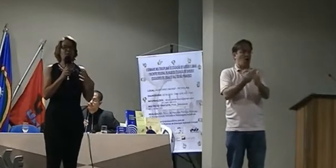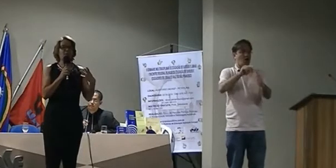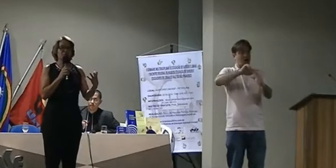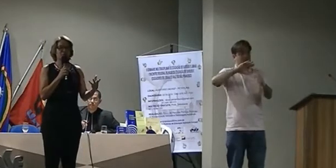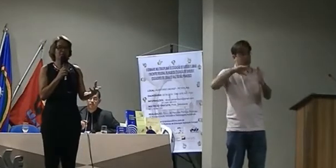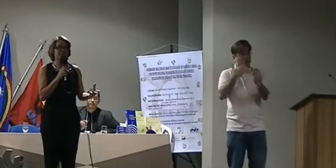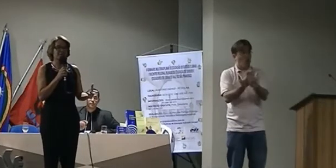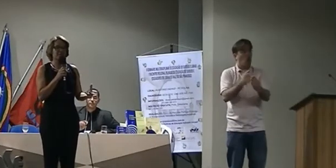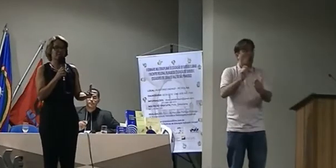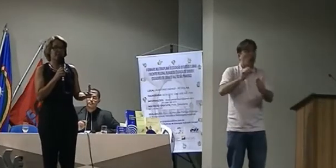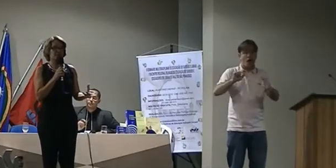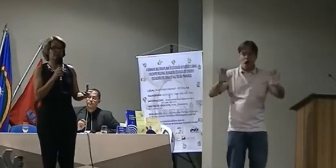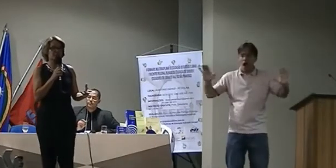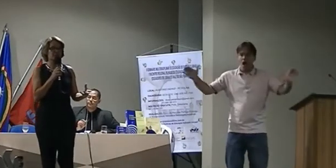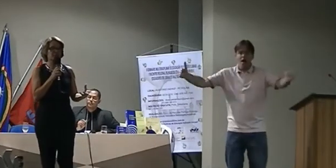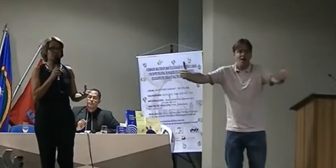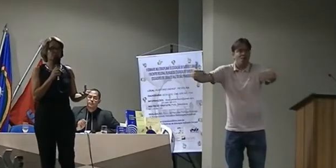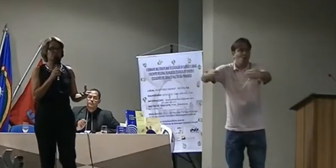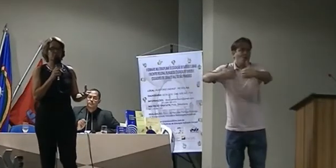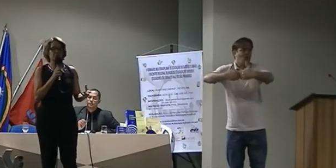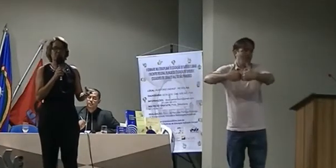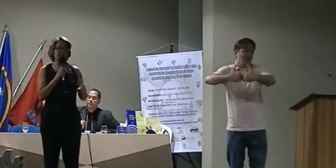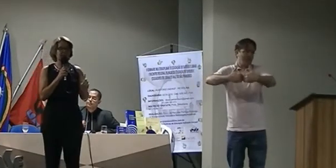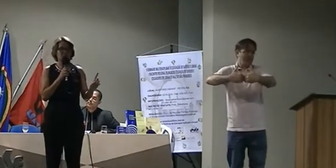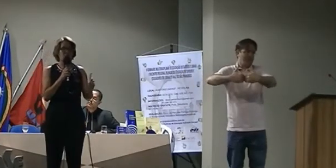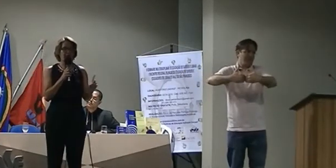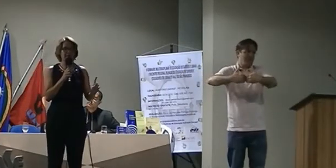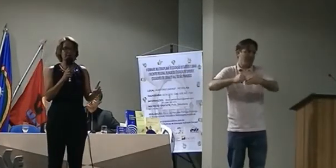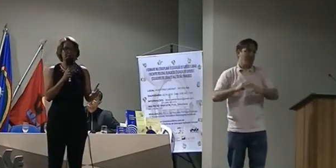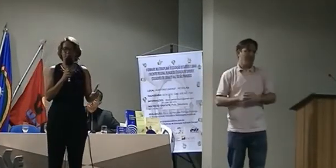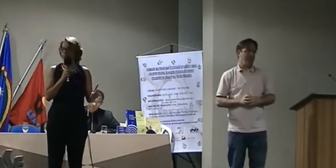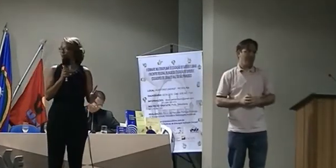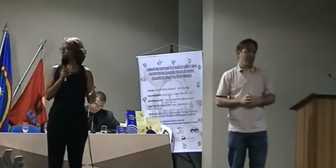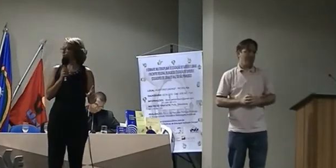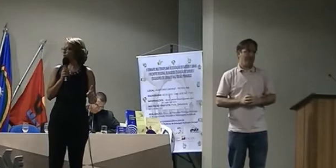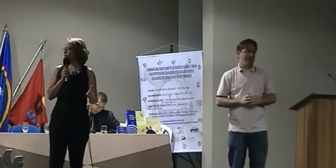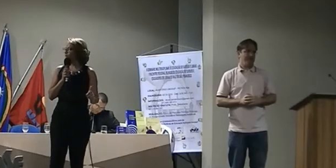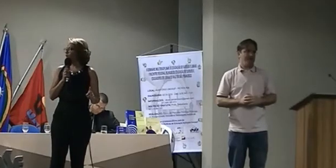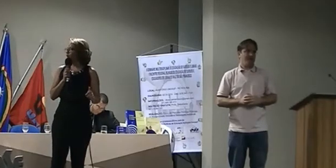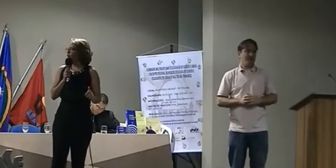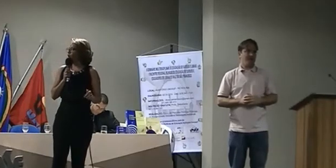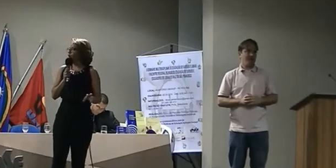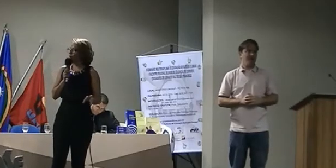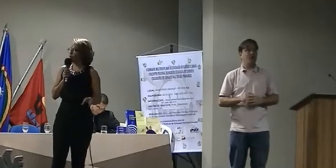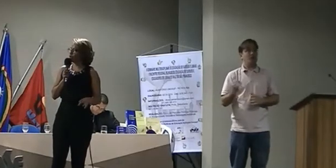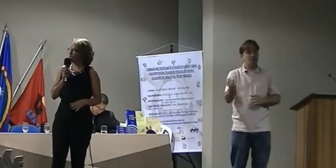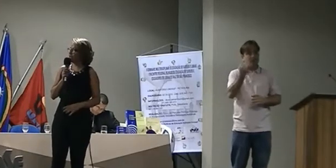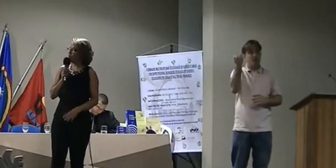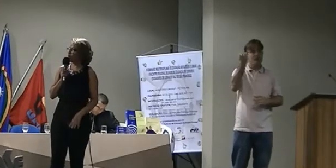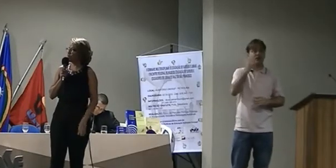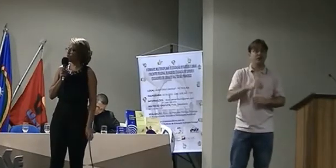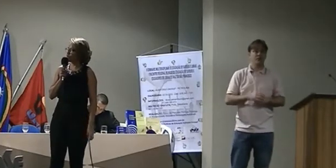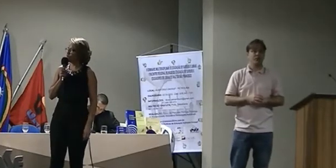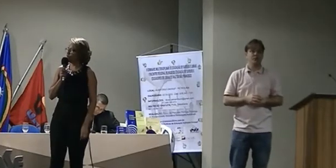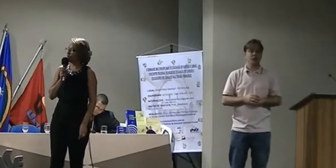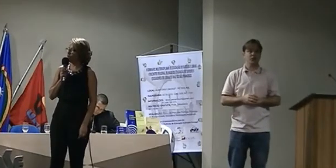proporcionando esse espaço para os seus filhos surdos, mas a escola ainda não. Oportunizar o professor o